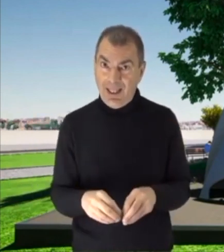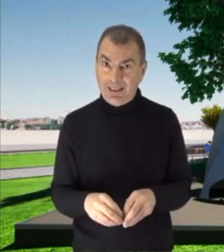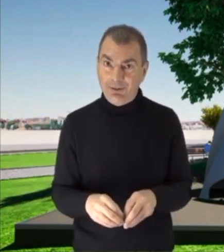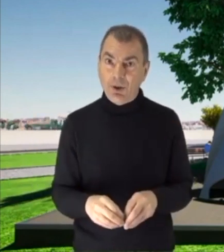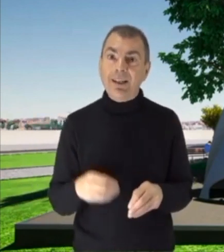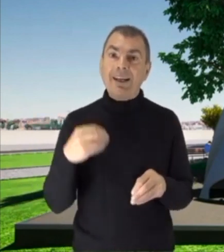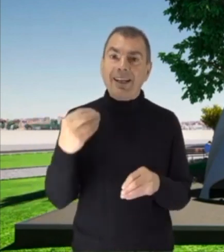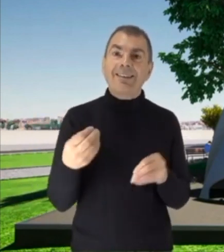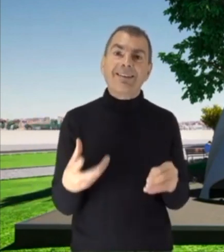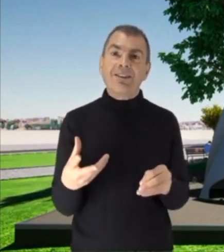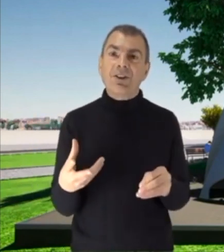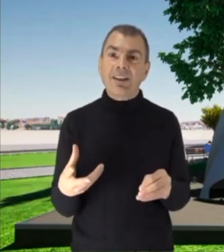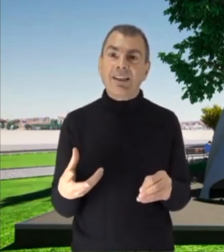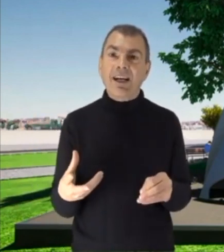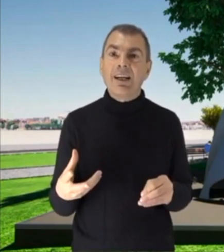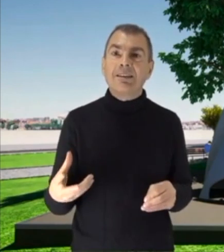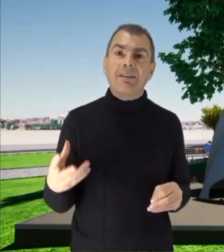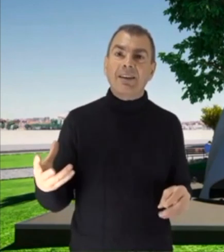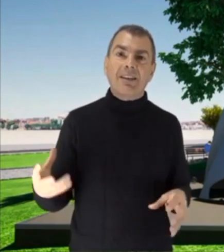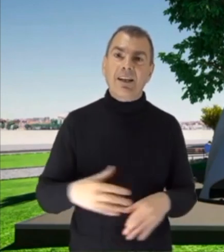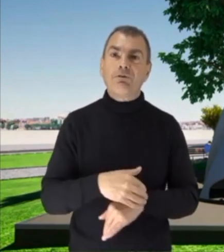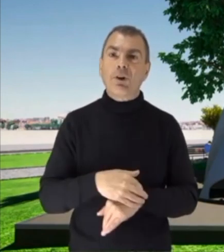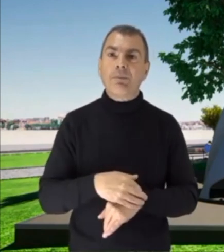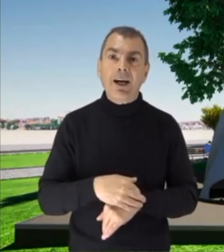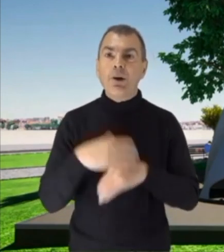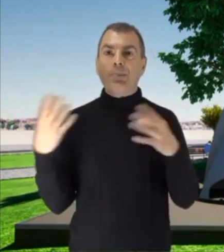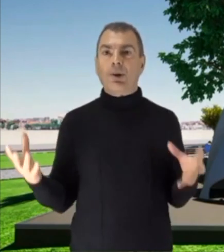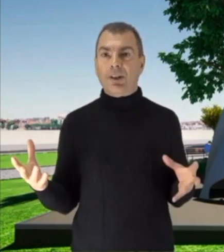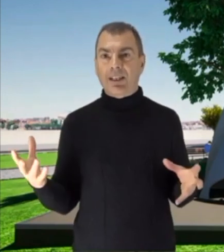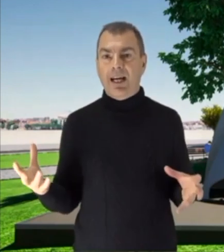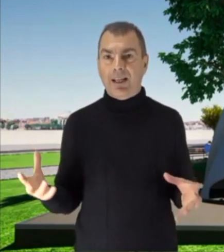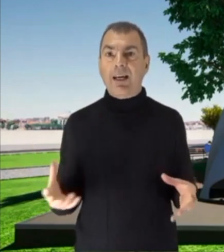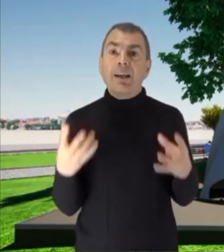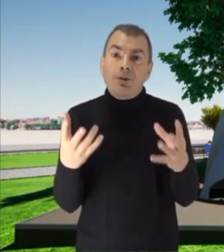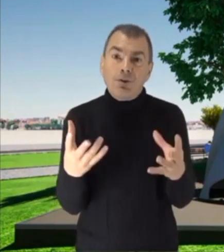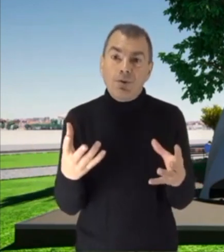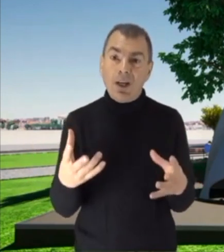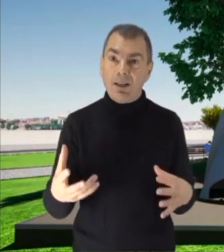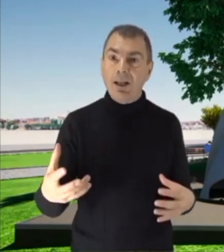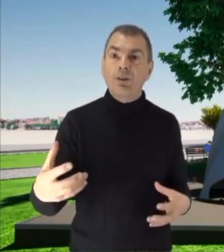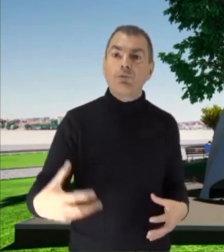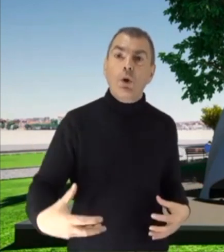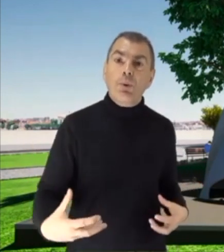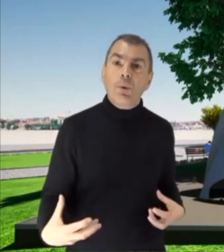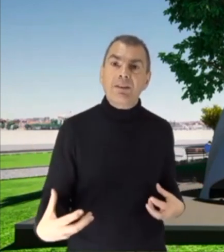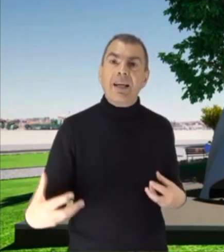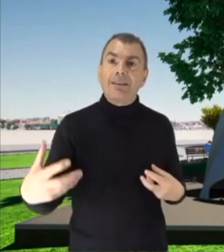dedicata a voi, la grande sincerità deve essere la forma prioritaria. Che cosa succede? Dopo quest